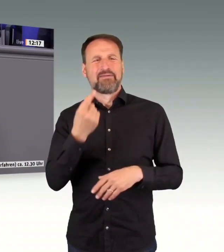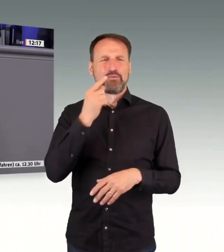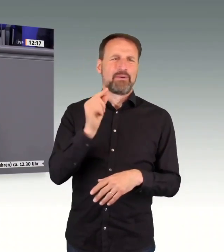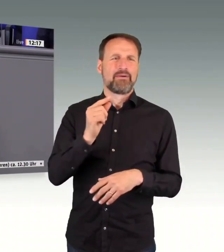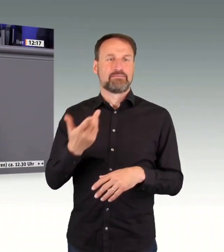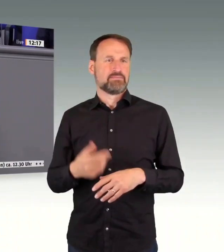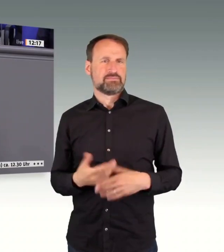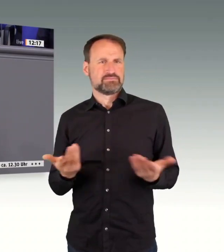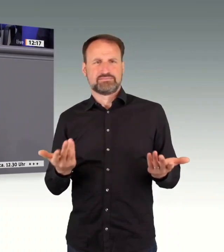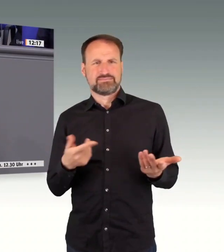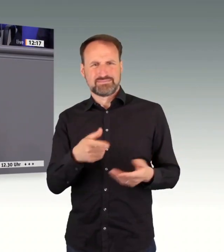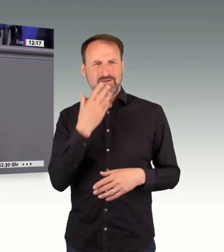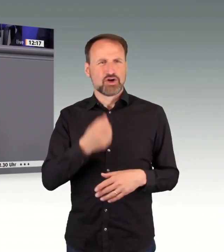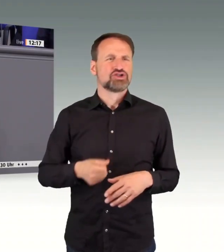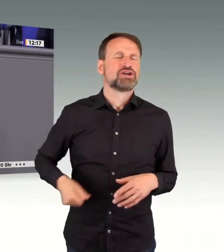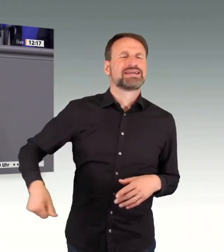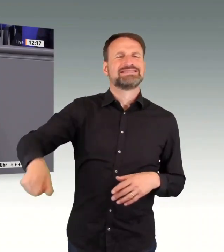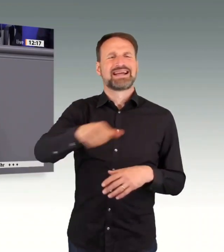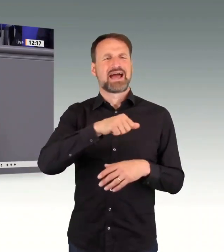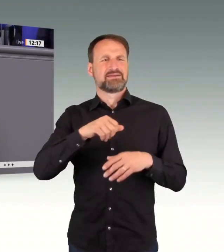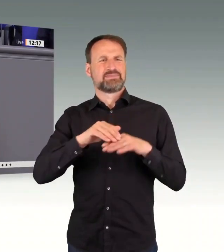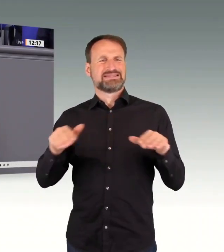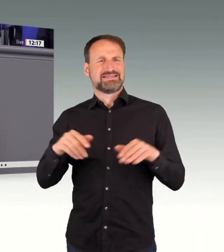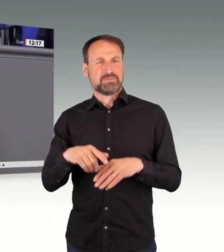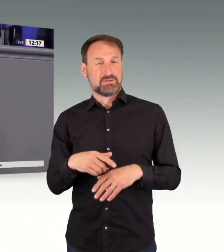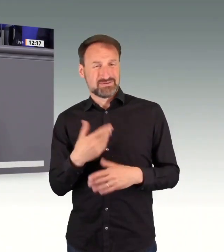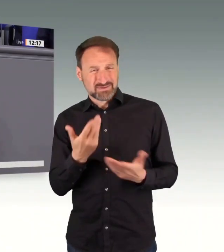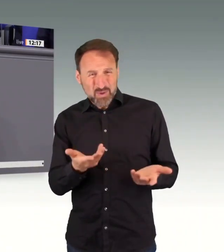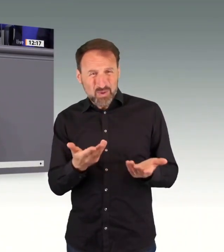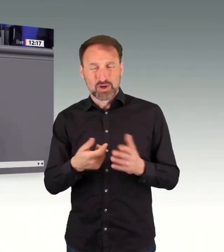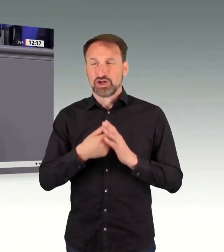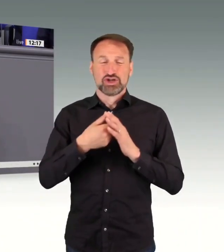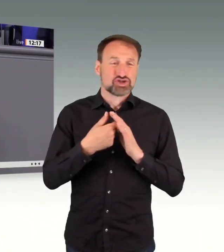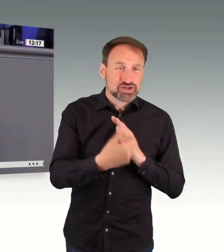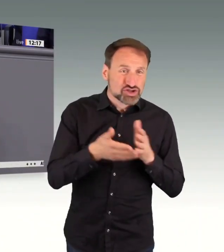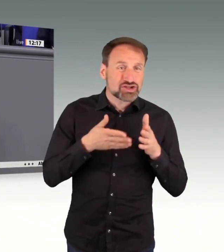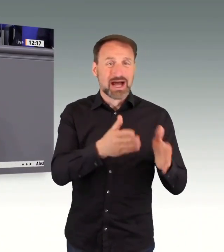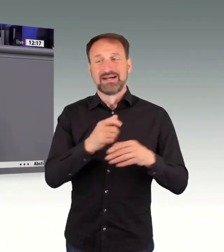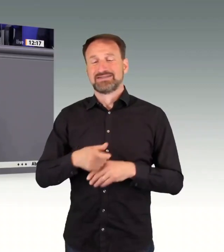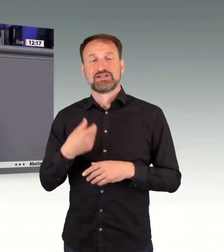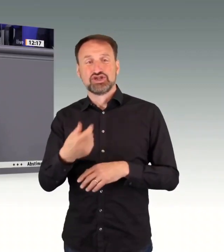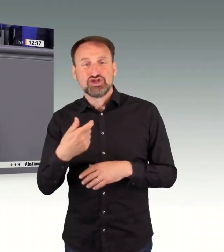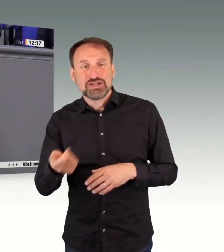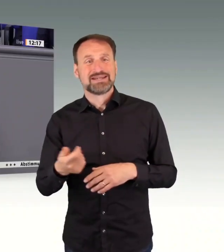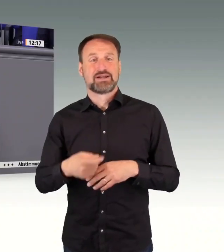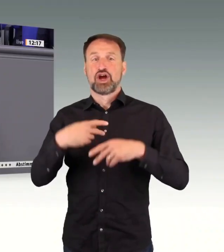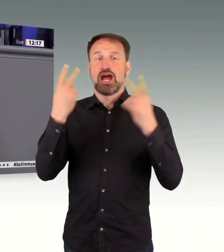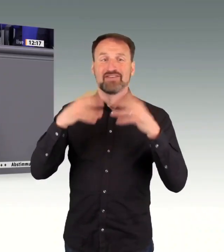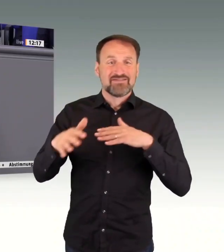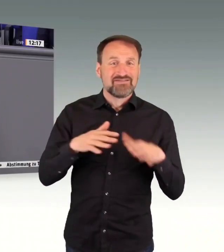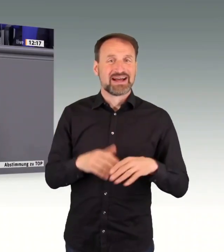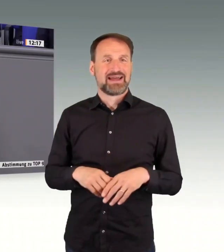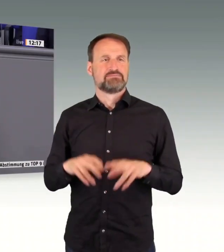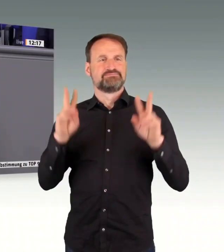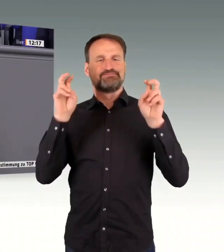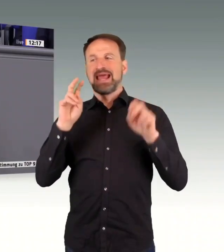Verkehrsmittel des Umweltverbundes müssen, und das muss man auch dann so betonen, massiv gefördert werden. Und auf diesen Zweck müssen alle Maßnahmen